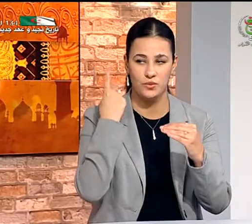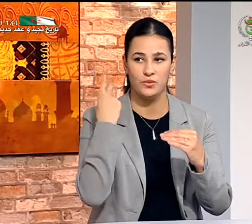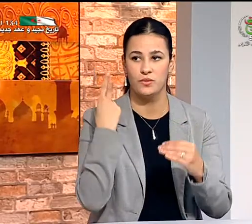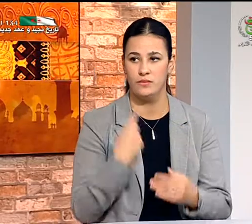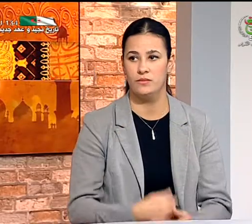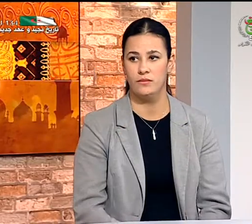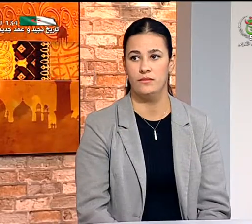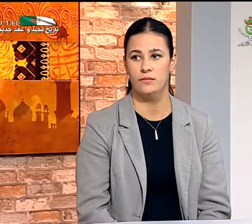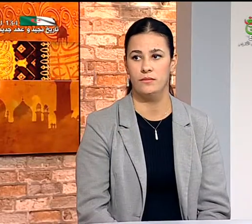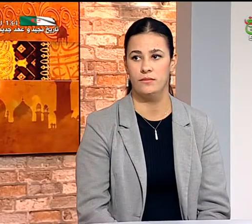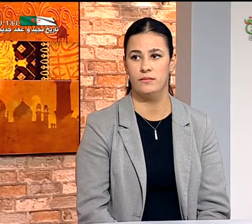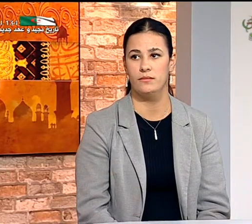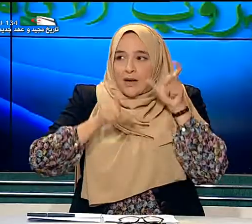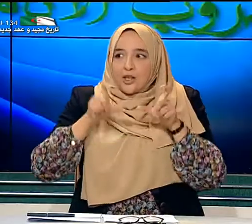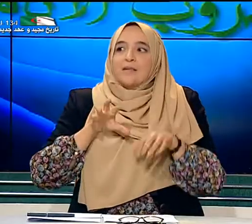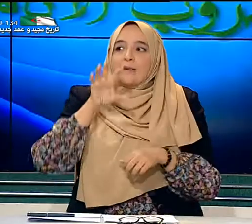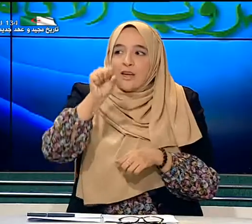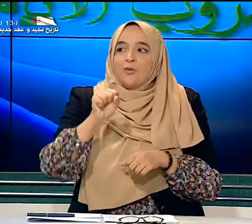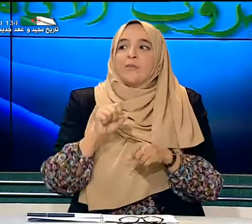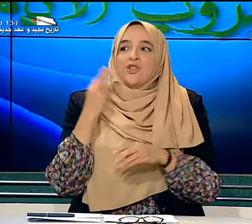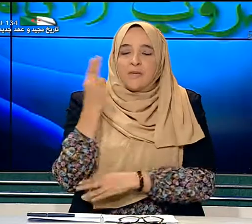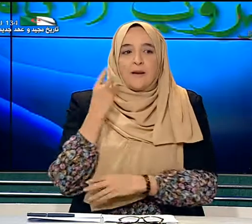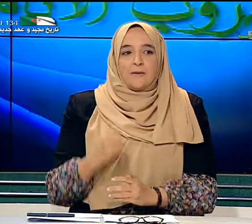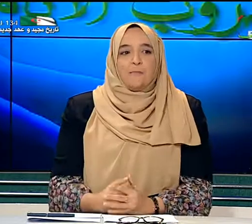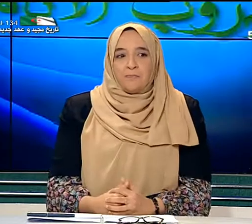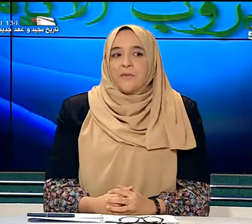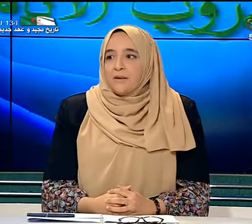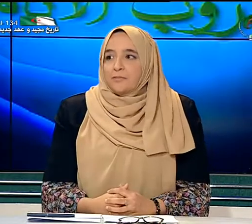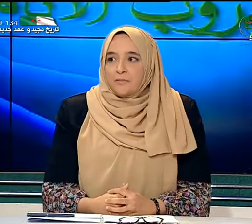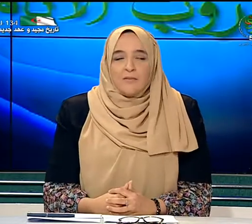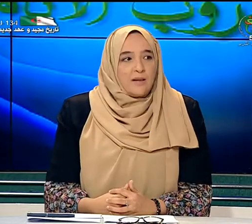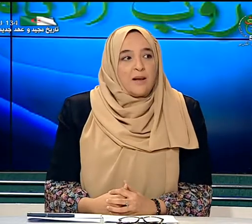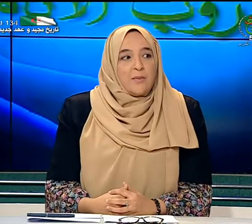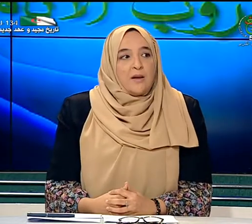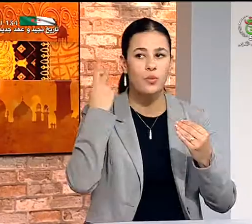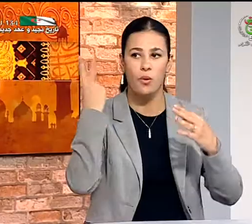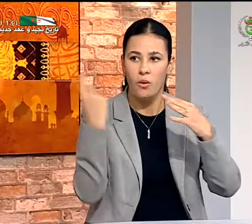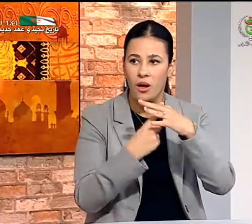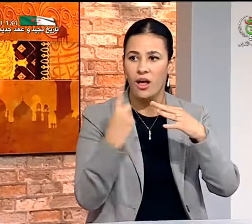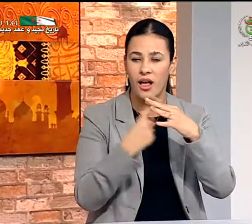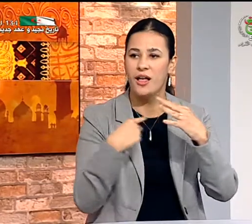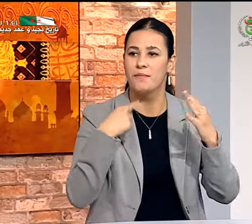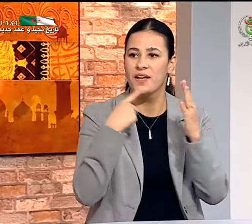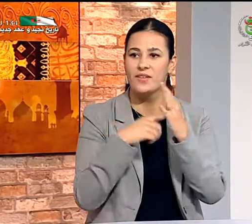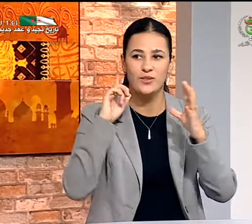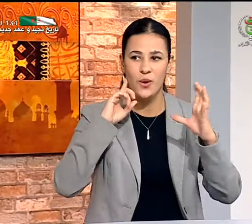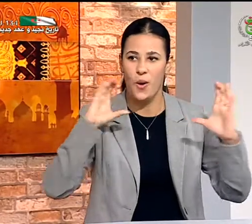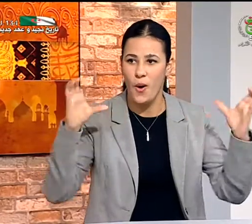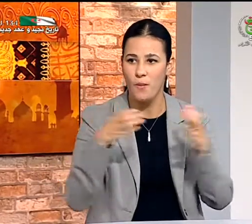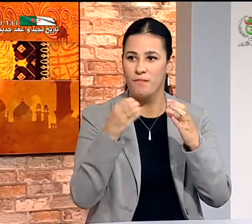بل سيصبحوا أكثر عدد من الأشخاص سيلتحقون بالجامعات نعم الكثير من الصوم يعني